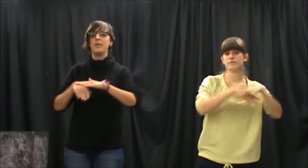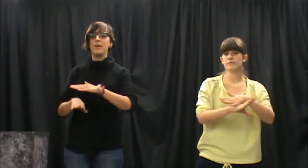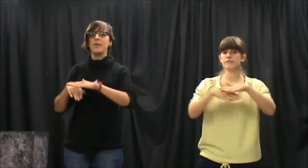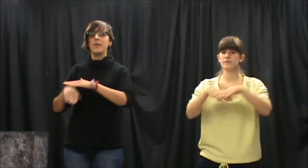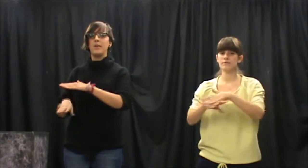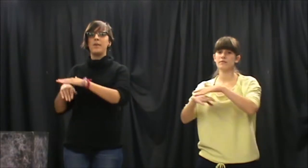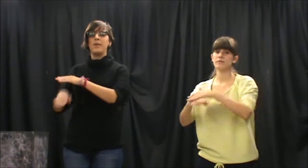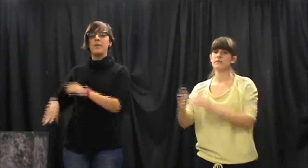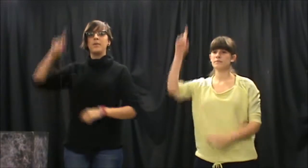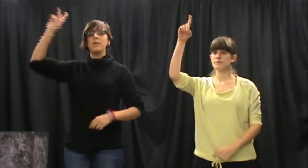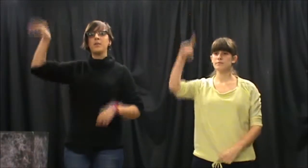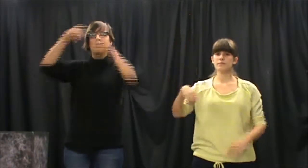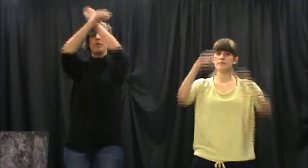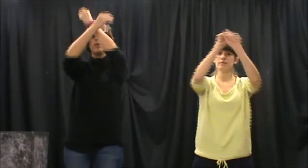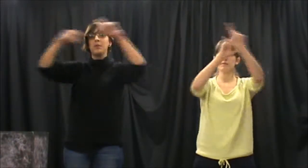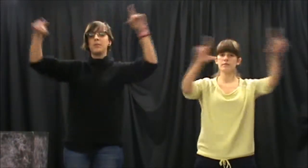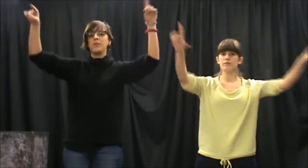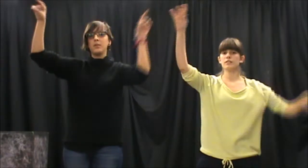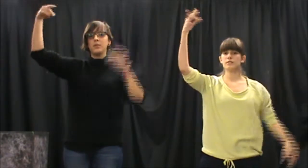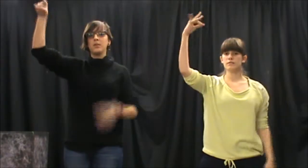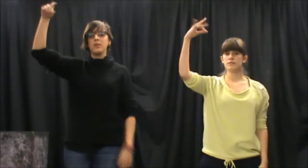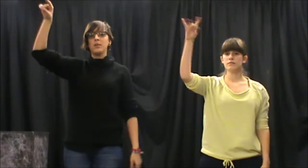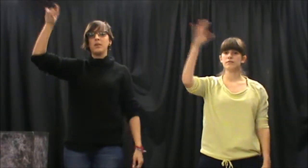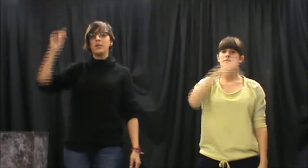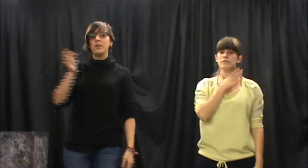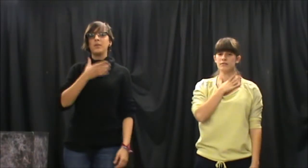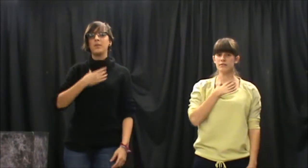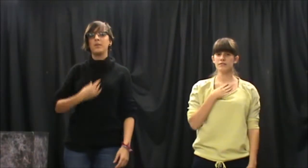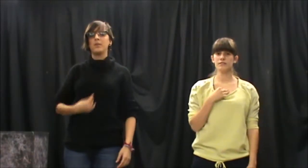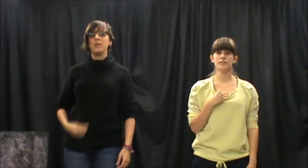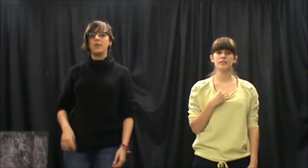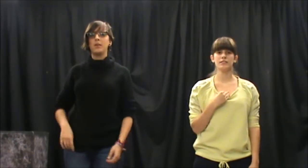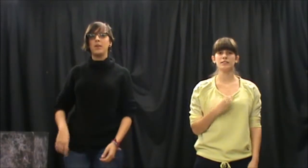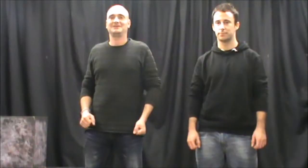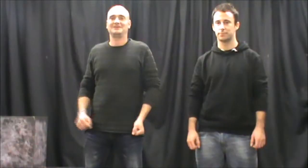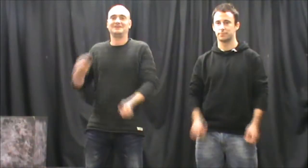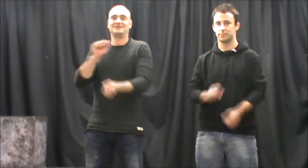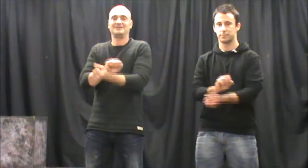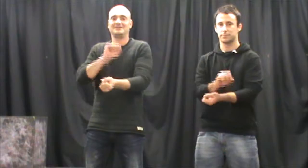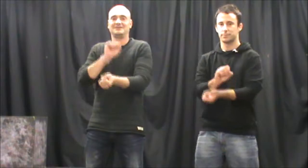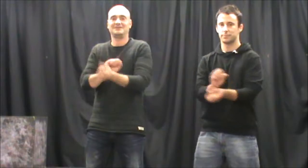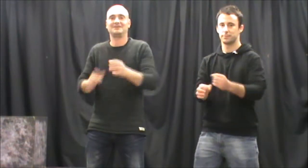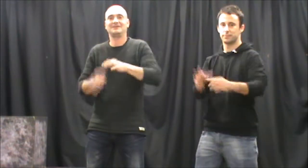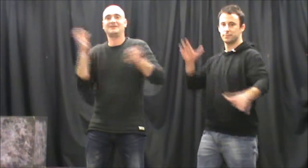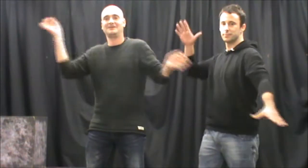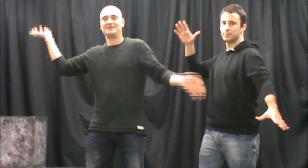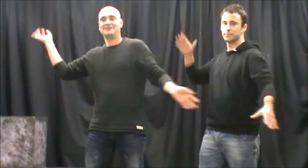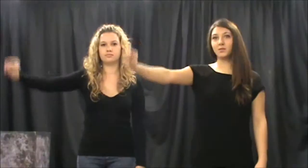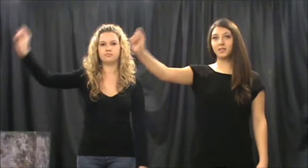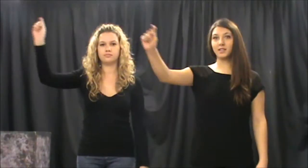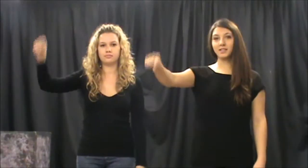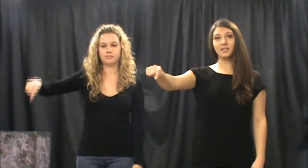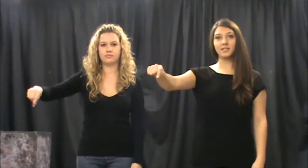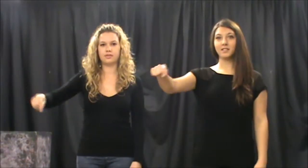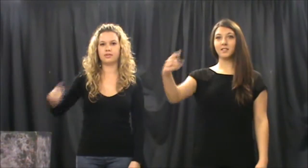traficat mil somnis i una il·lusió. L'esperança lluny d'aquí,